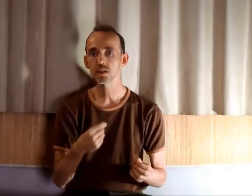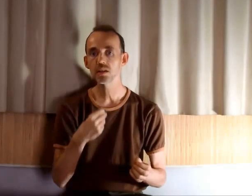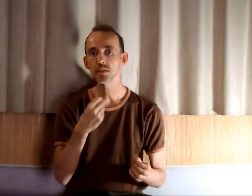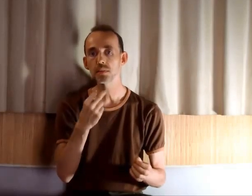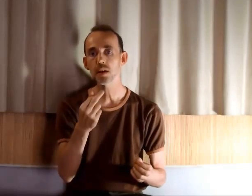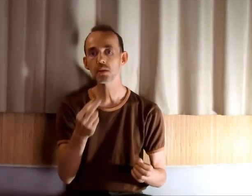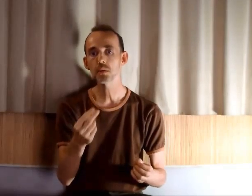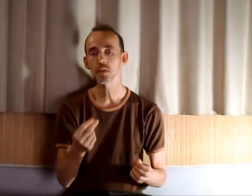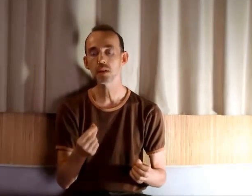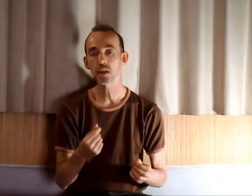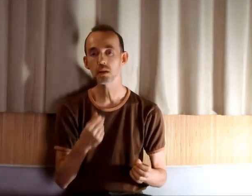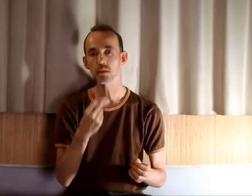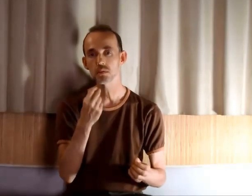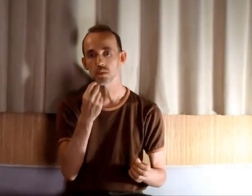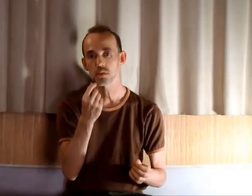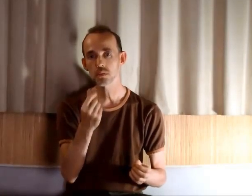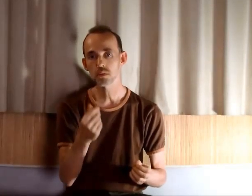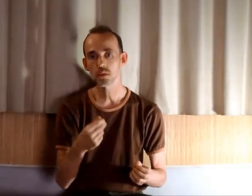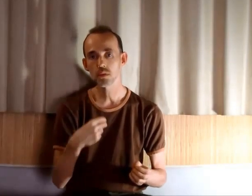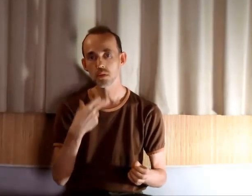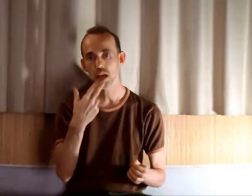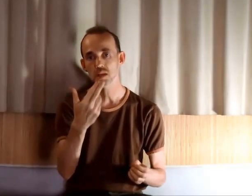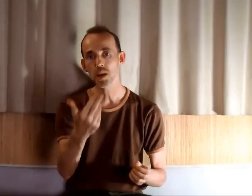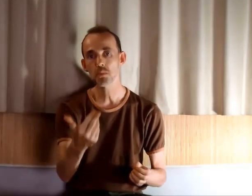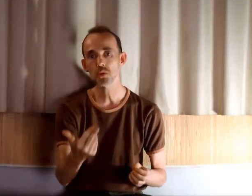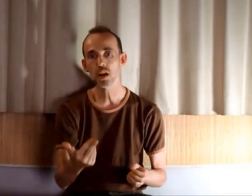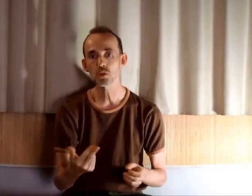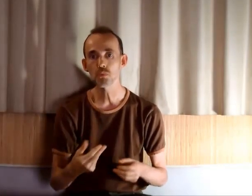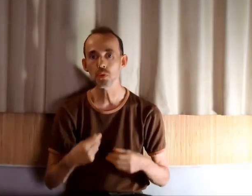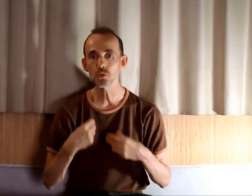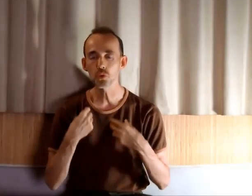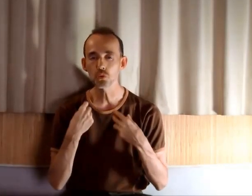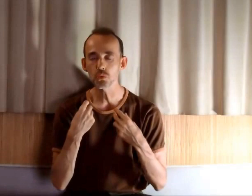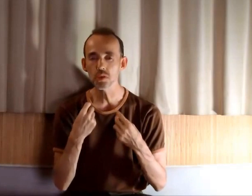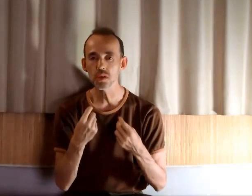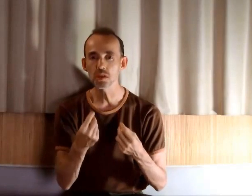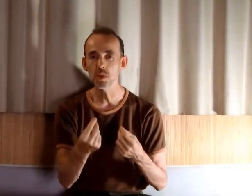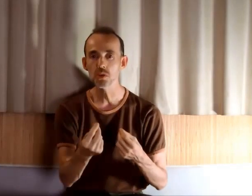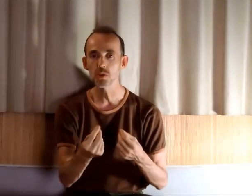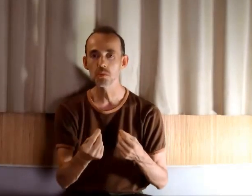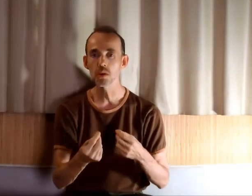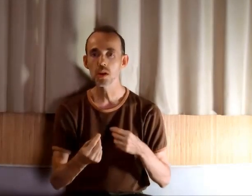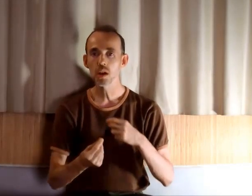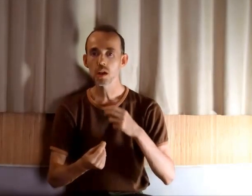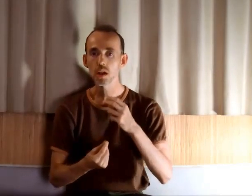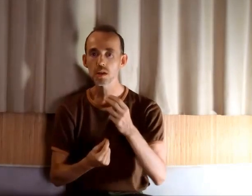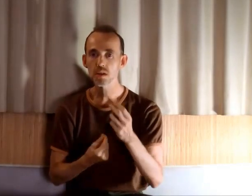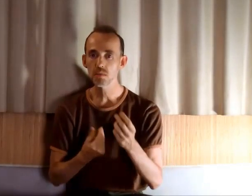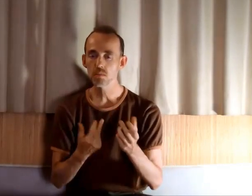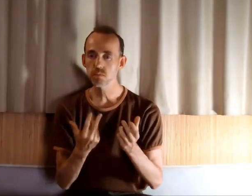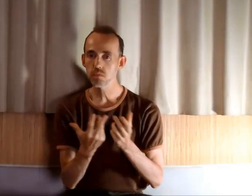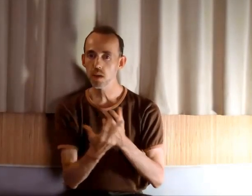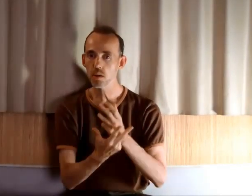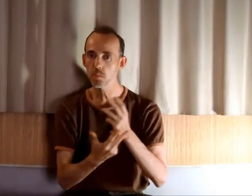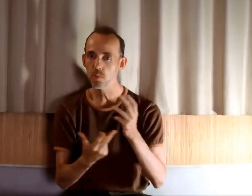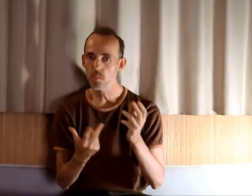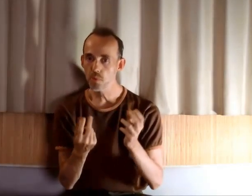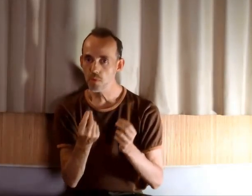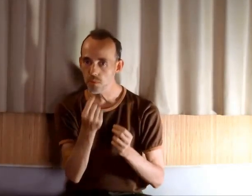qui fait que vous avez expérimenté de la souffrance dans toutes ces situations, et si vous pouvez peu à peu